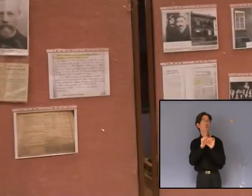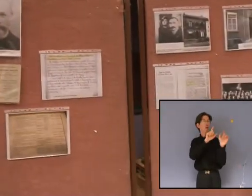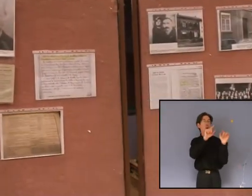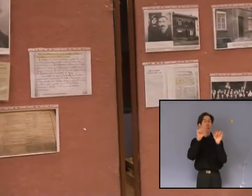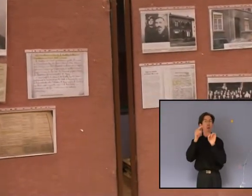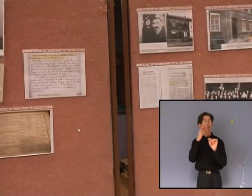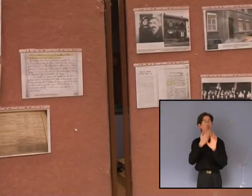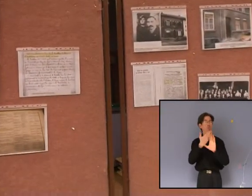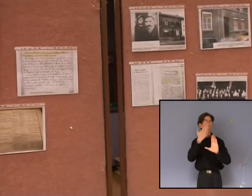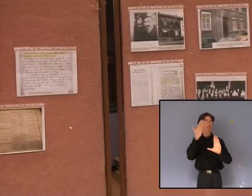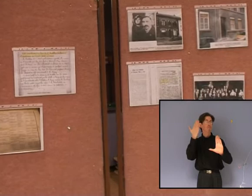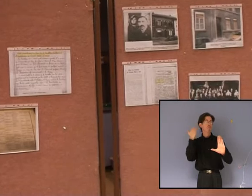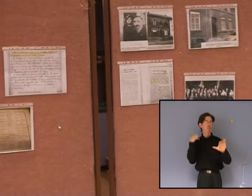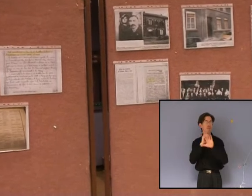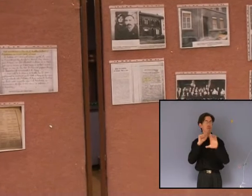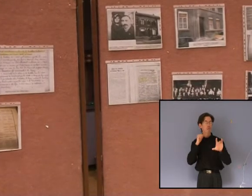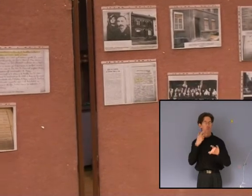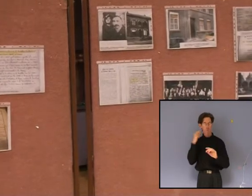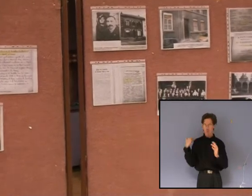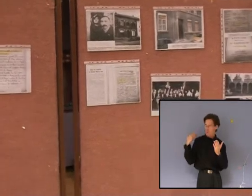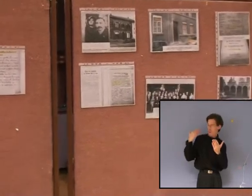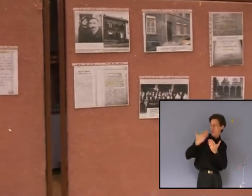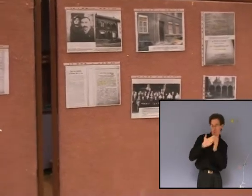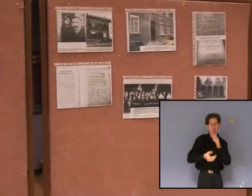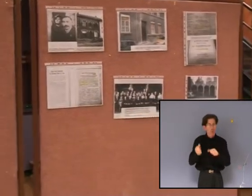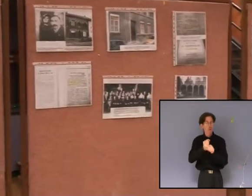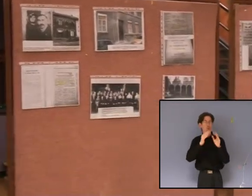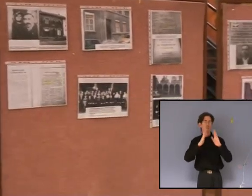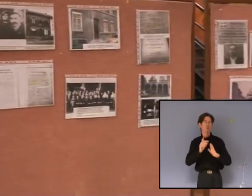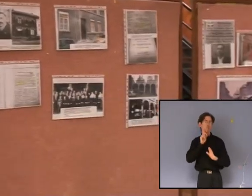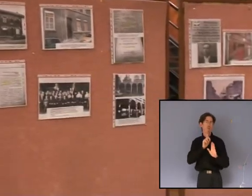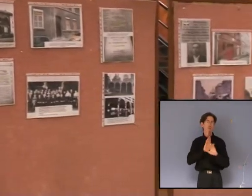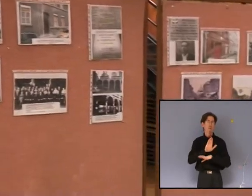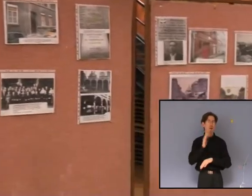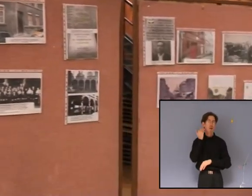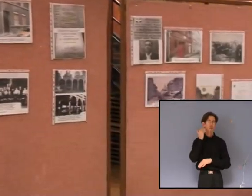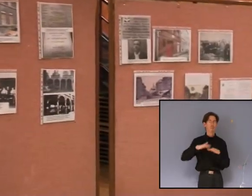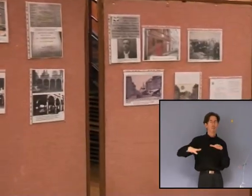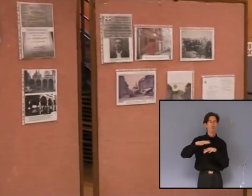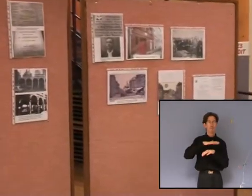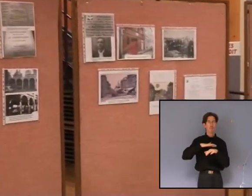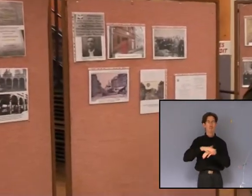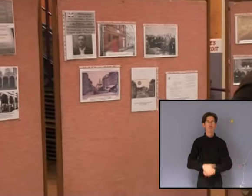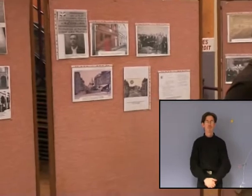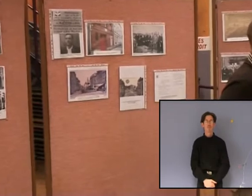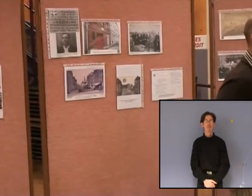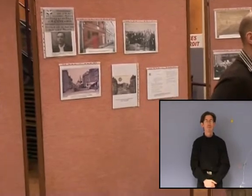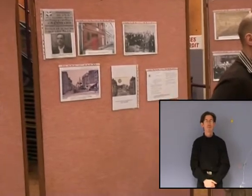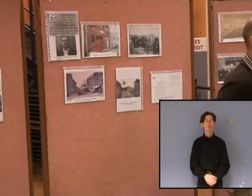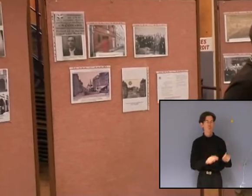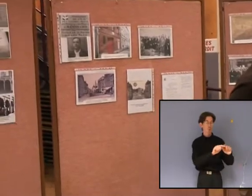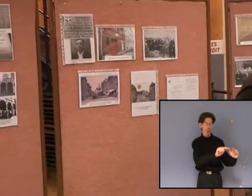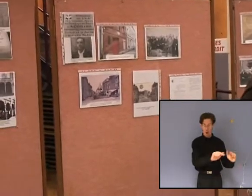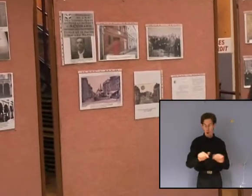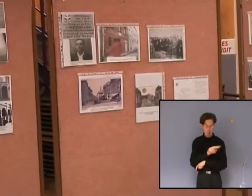Une exposition de documents retracée ses 50 ans d'histoire, et pour certains datant du début du siècle, tout ce qui a été antérieur à la création de la maison des Sourds